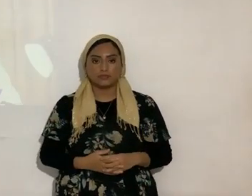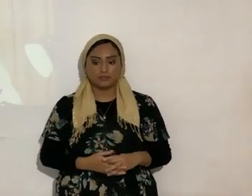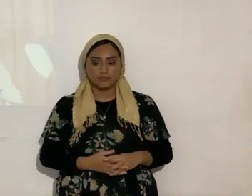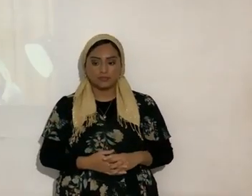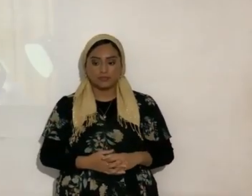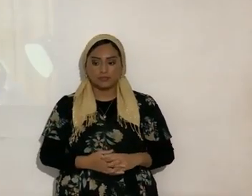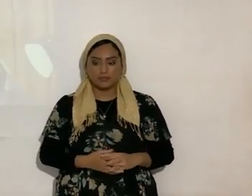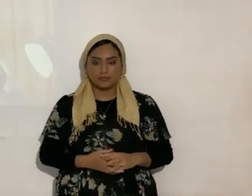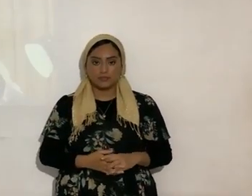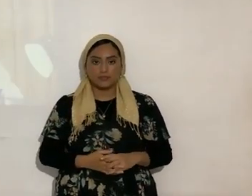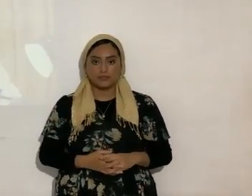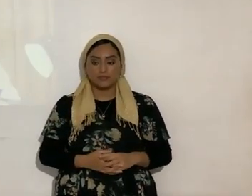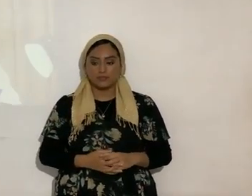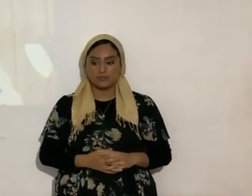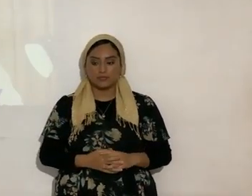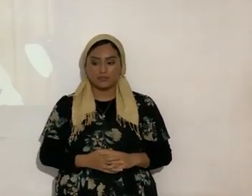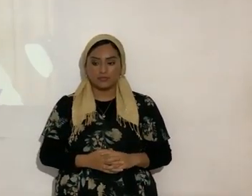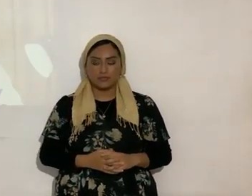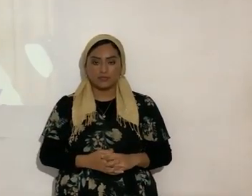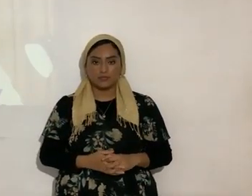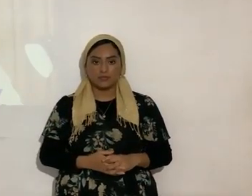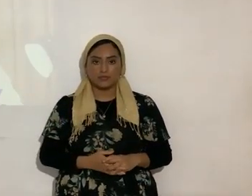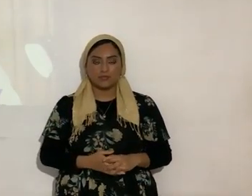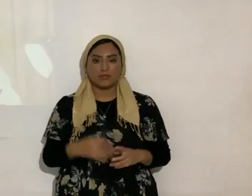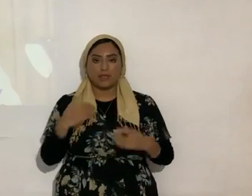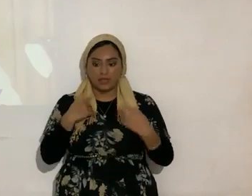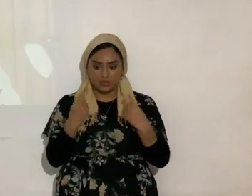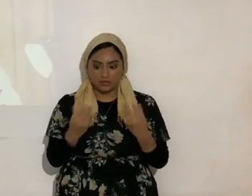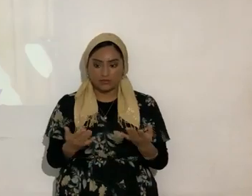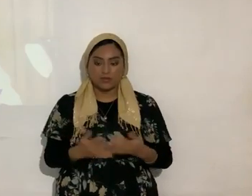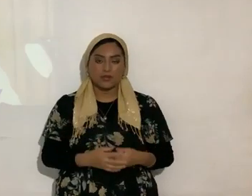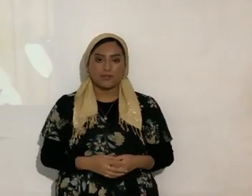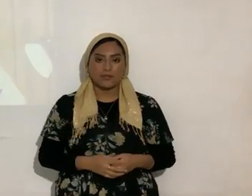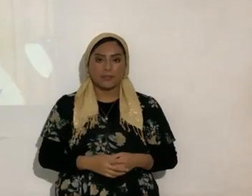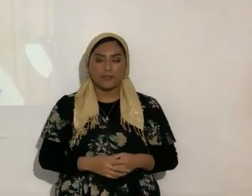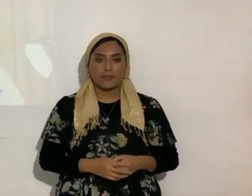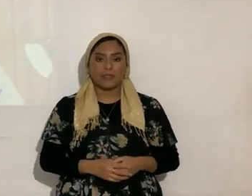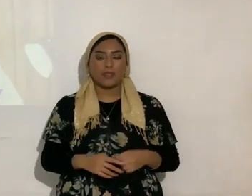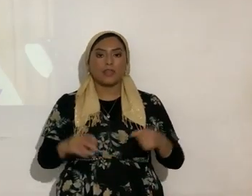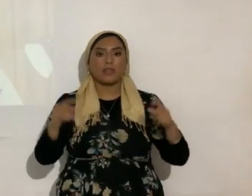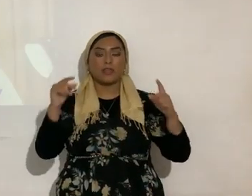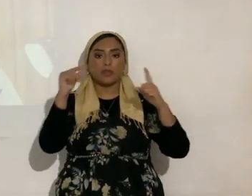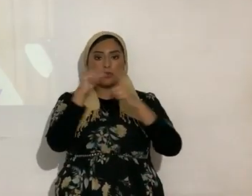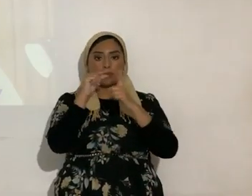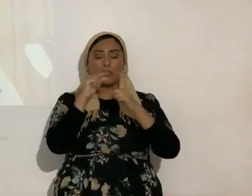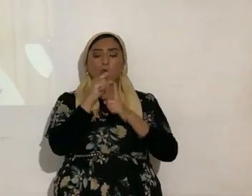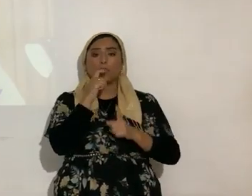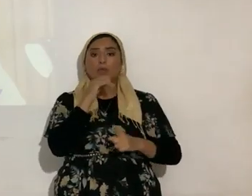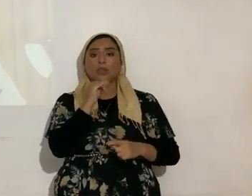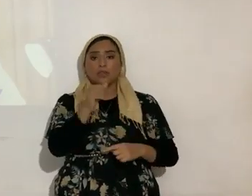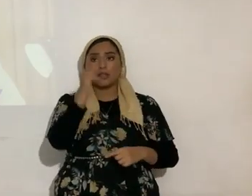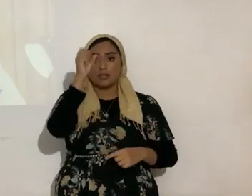mejor no sé si los haga pero yo sí los hago si lo hago entonces la palabra quien es Yahshua tuvo que regresar lava